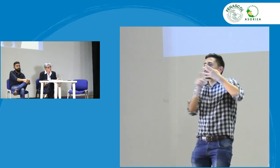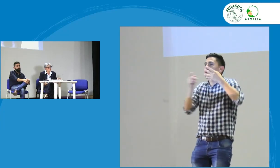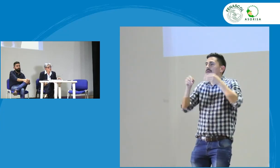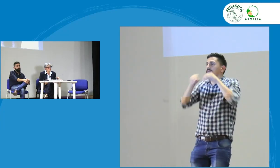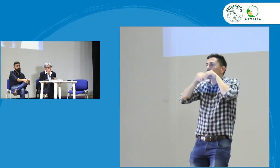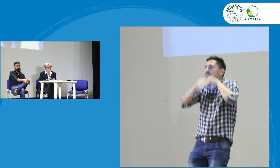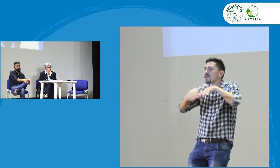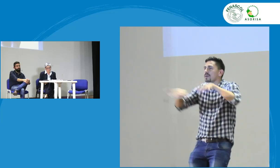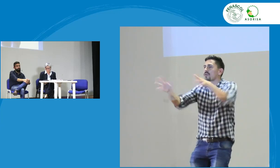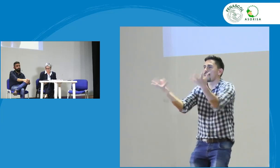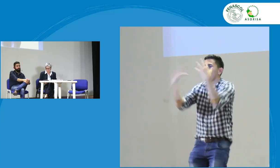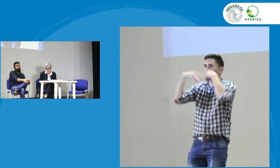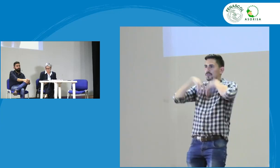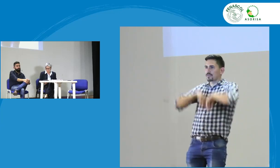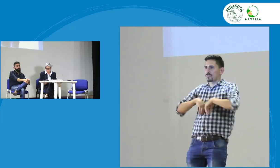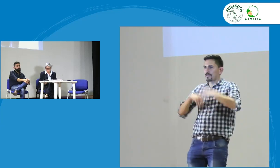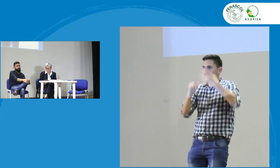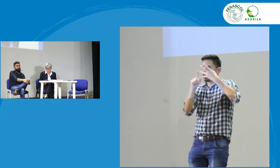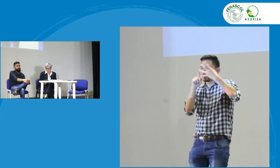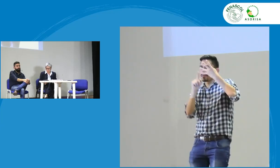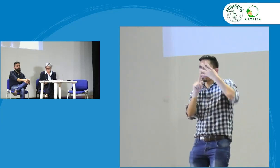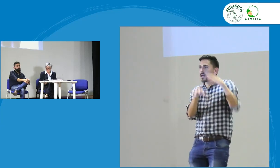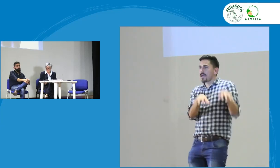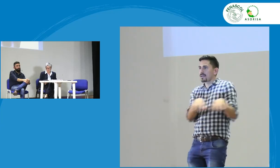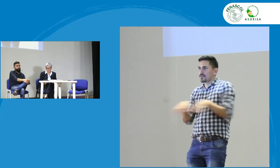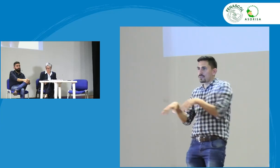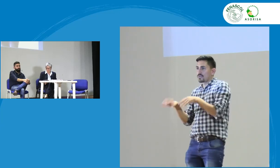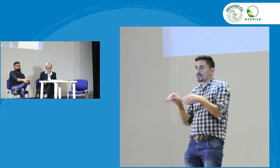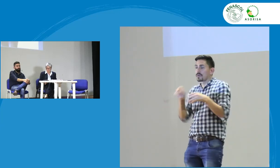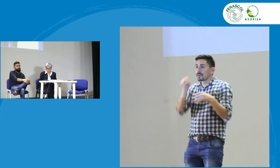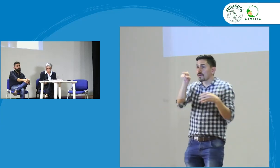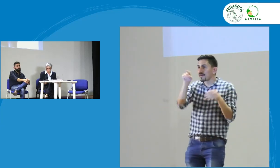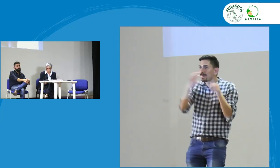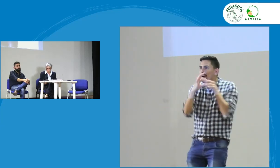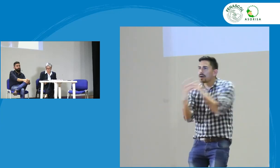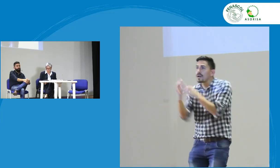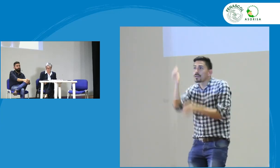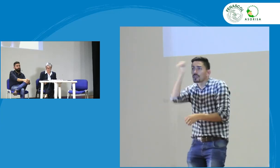la adquisición y la actitud